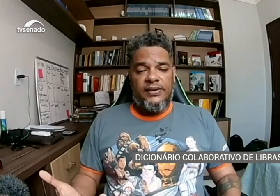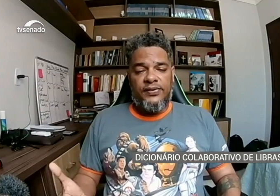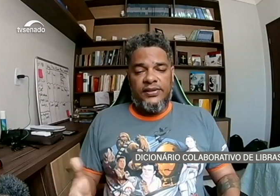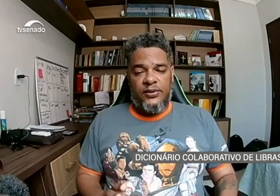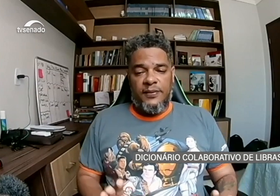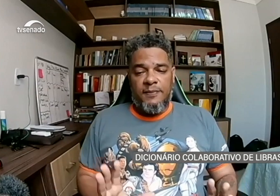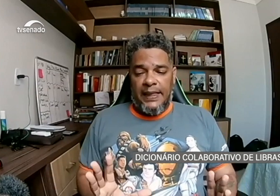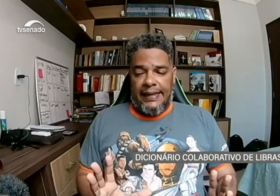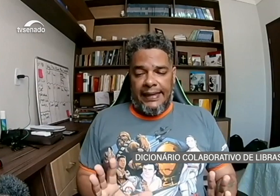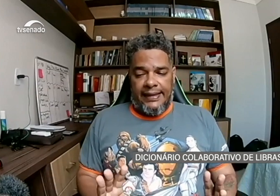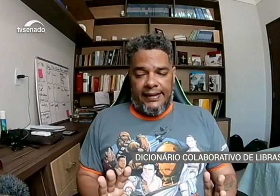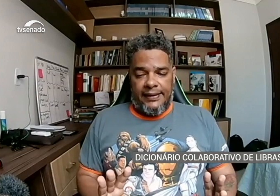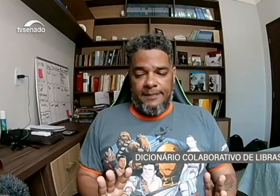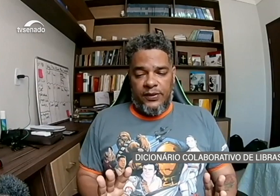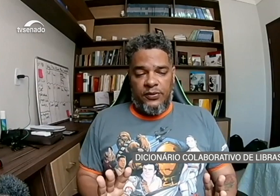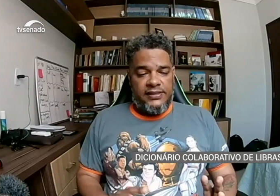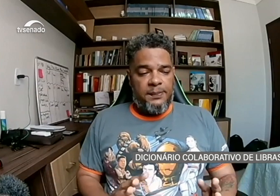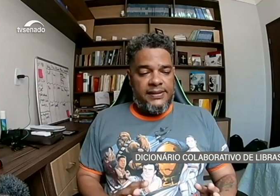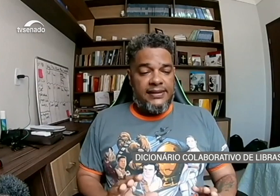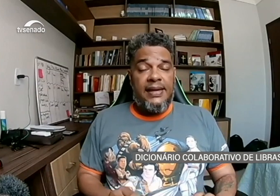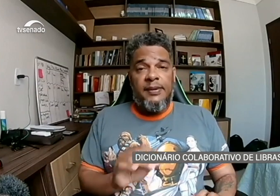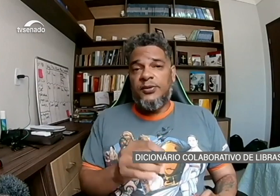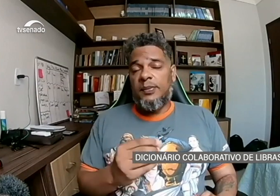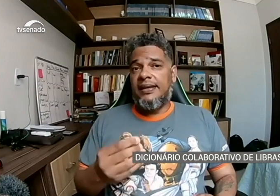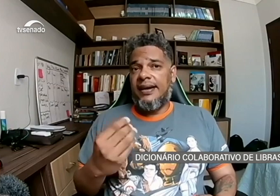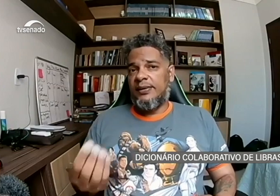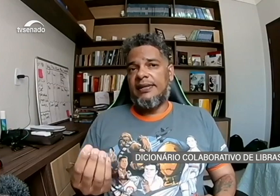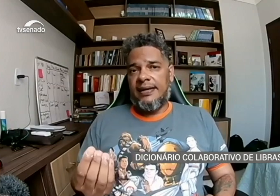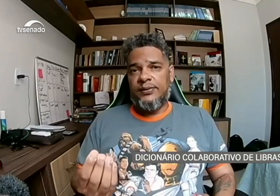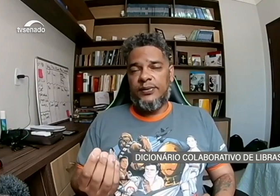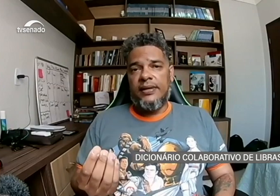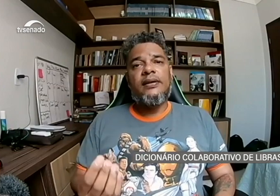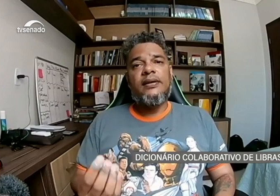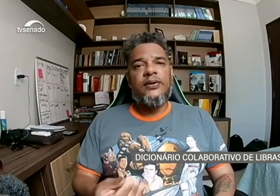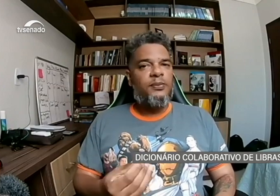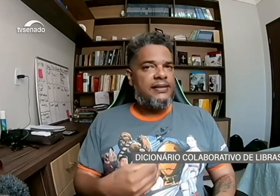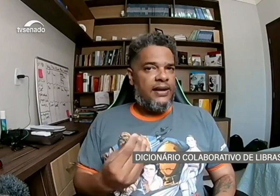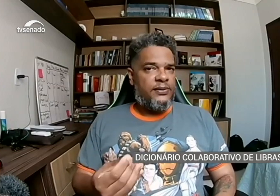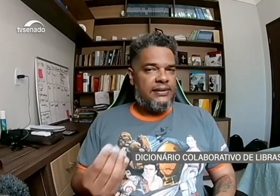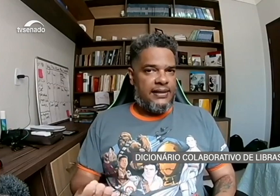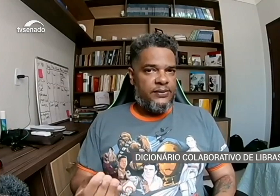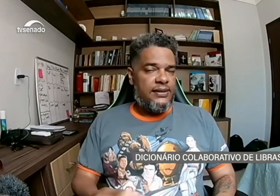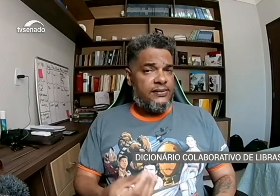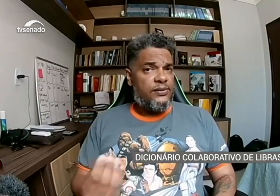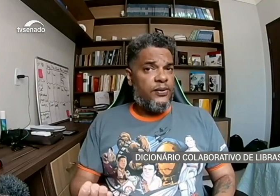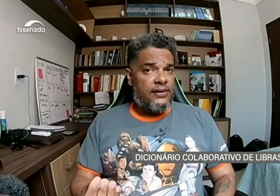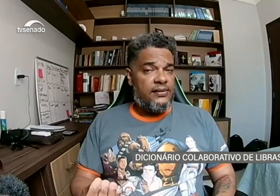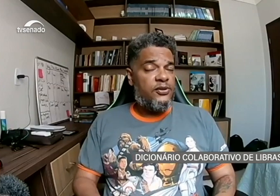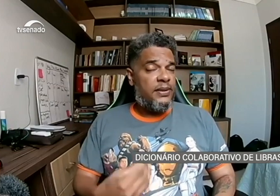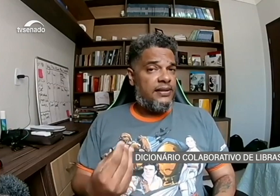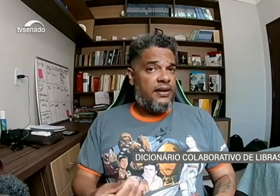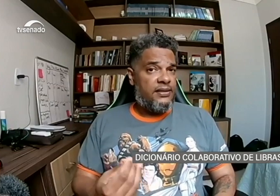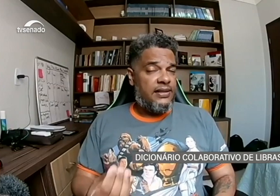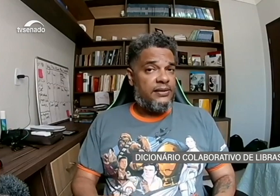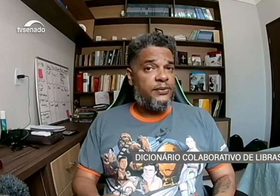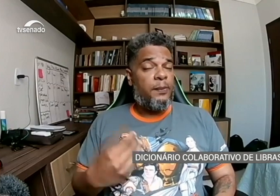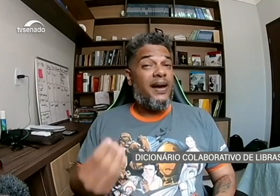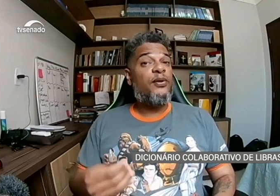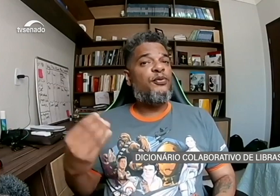veja só, quando a gente pensa até mesmo no material didático, né? O material didático das escolas são materiais didáticos para os